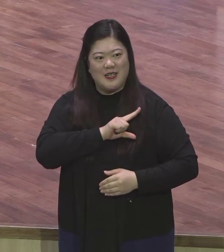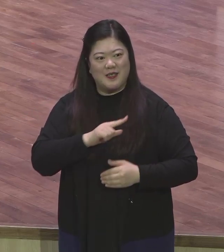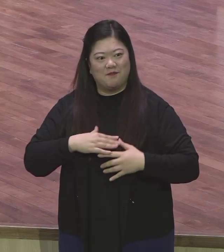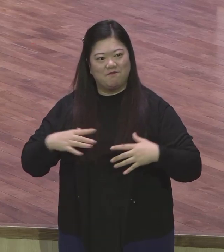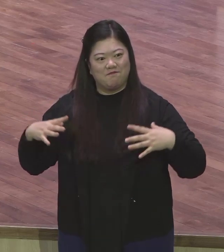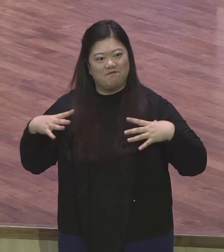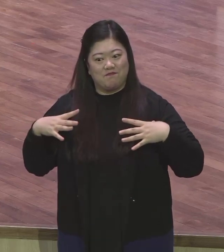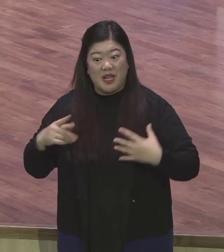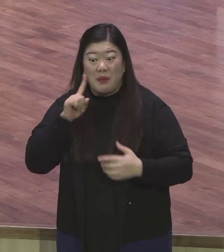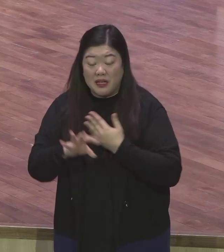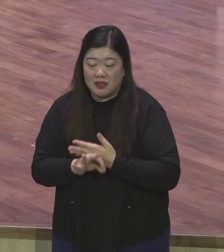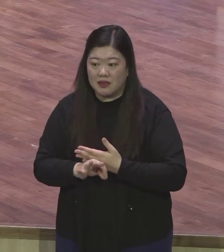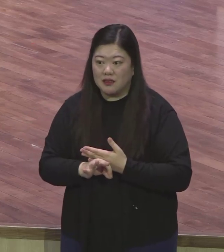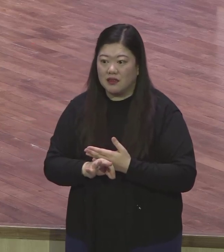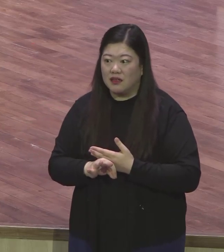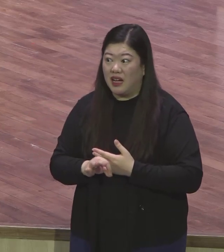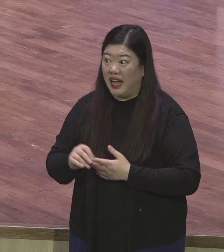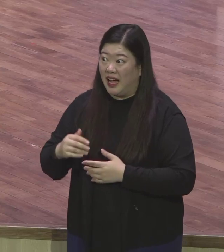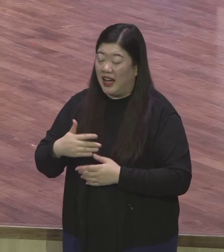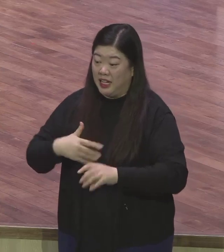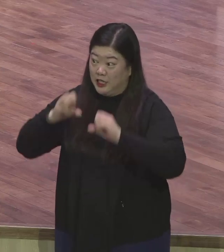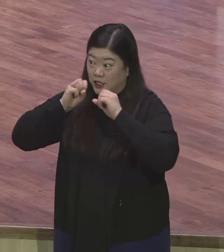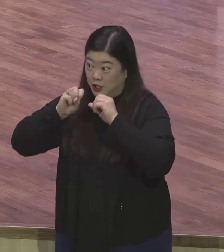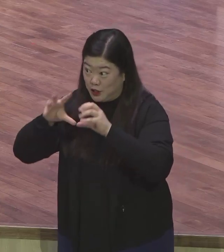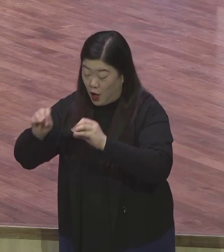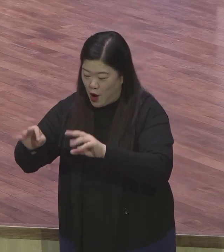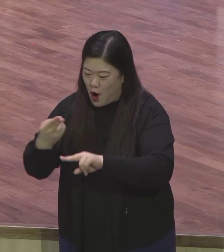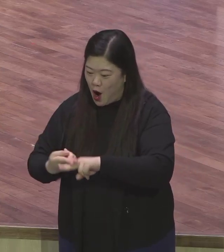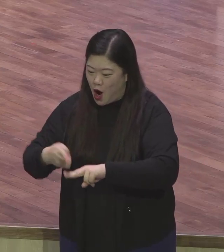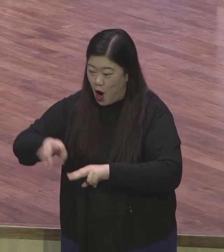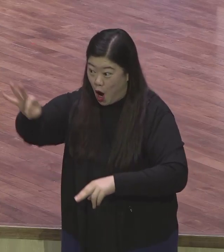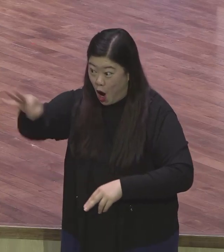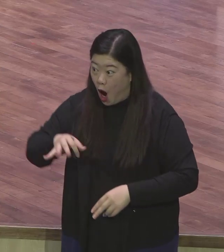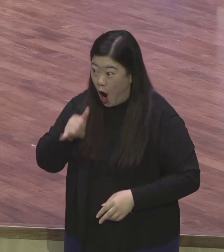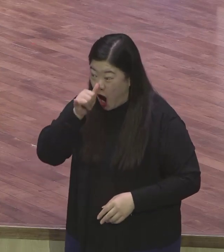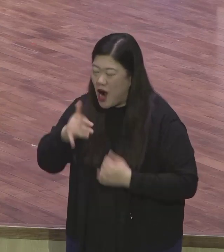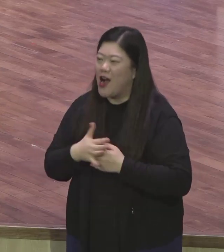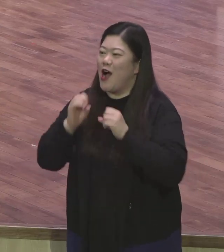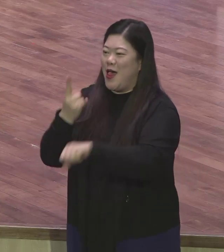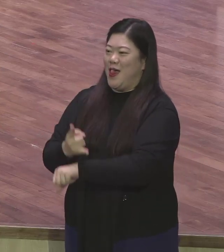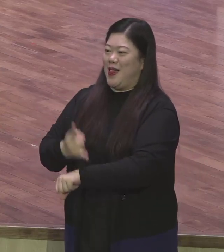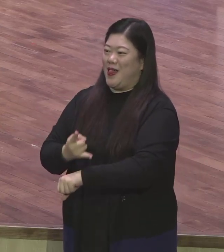있어야지 당장 현금이 들어와 당장 내 눈이 보여요 그렇게 사니까 믿음이 안 자라는 거예요